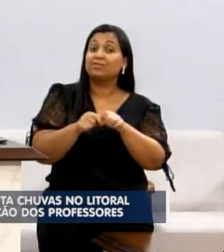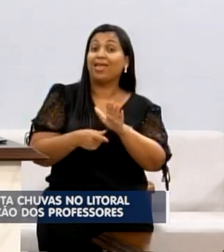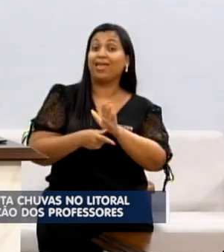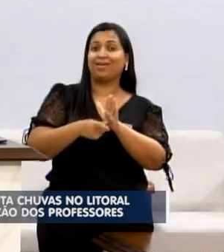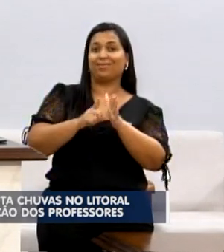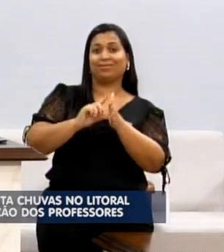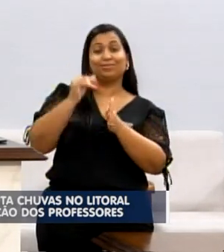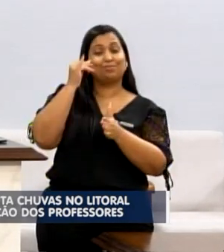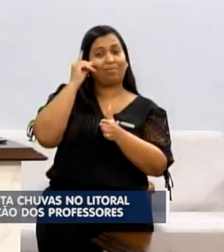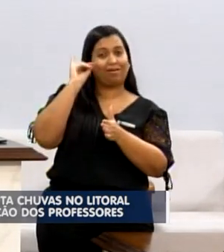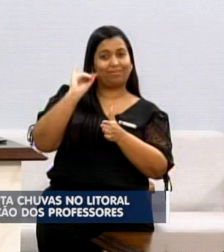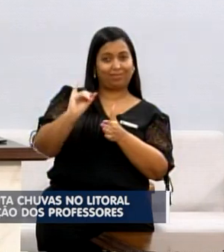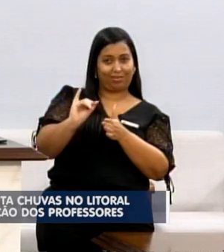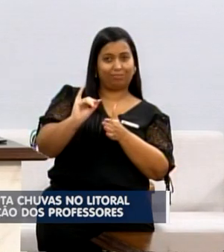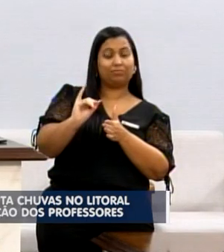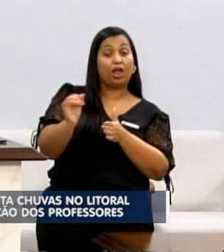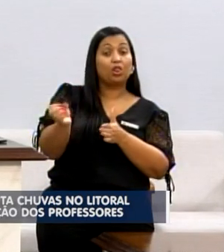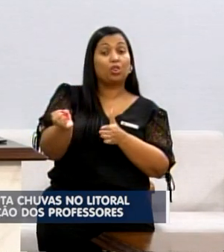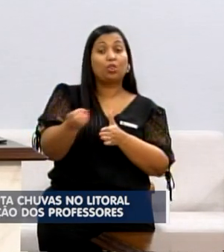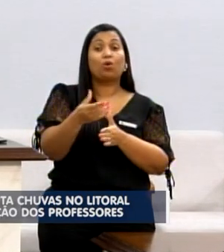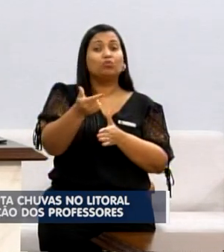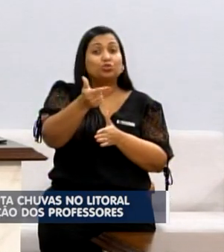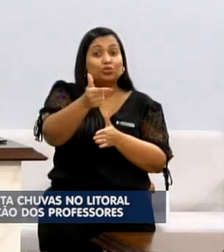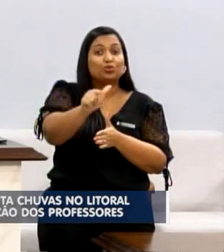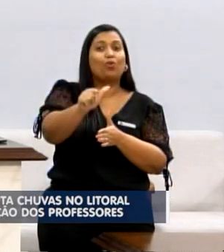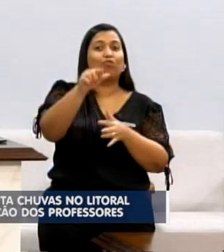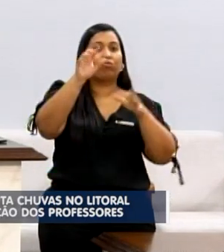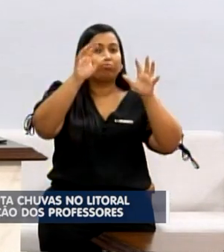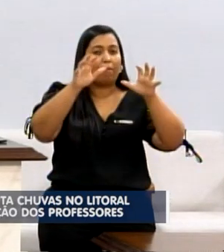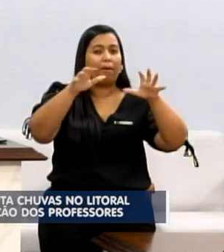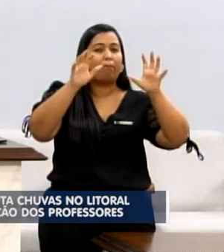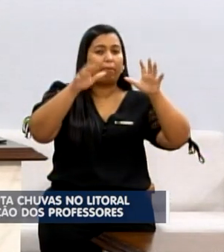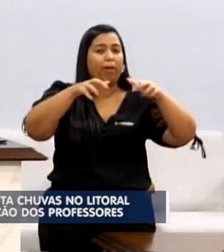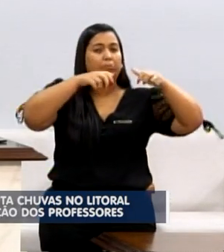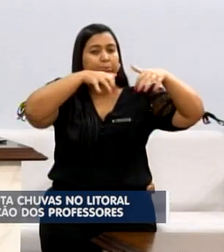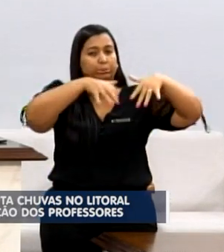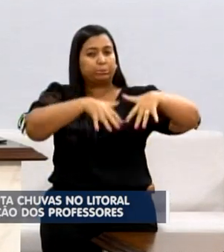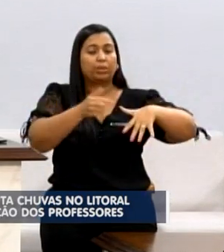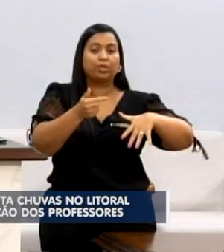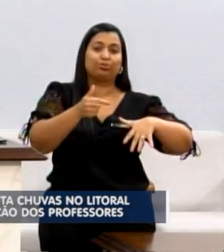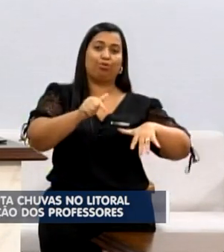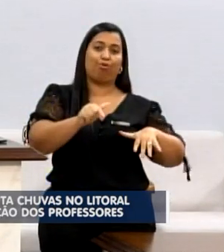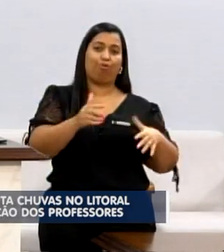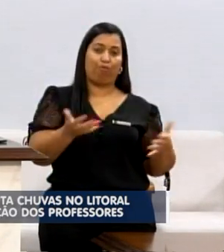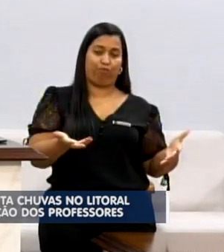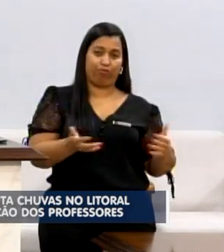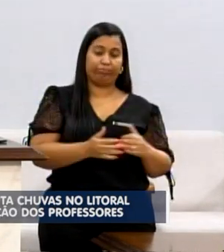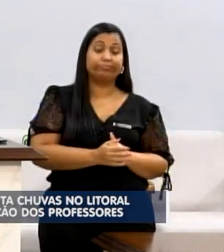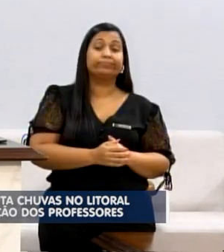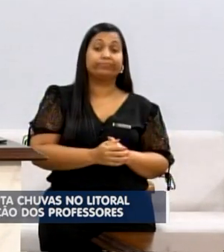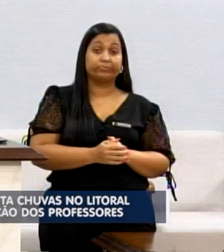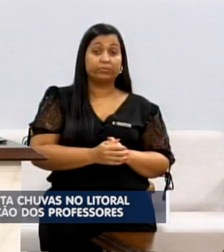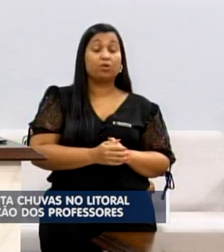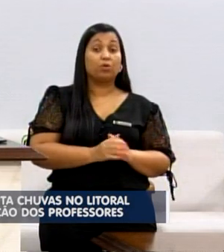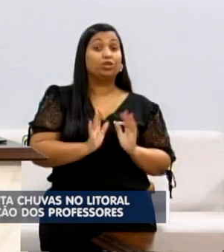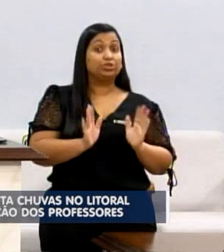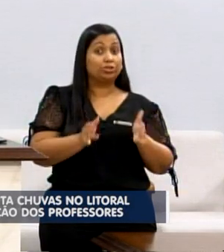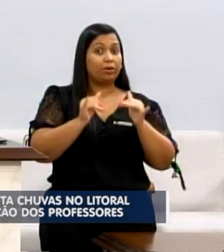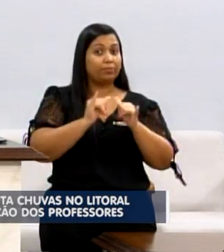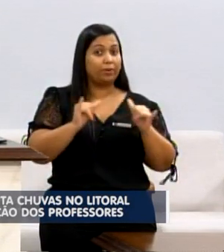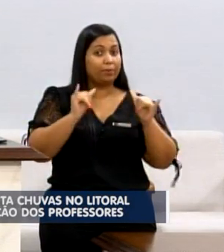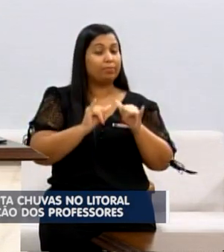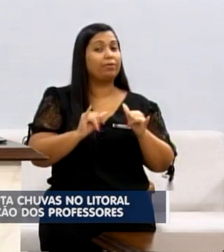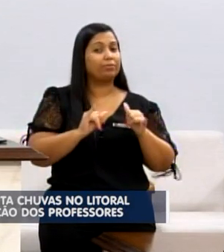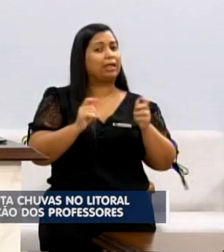para que se evite novas tragédias, são tragédias anunciadas aí e que é